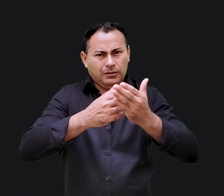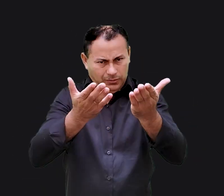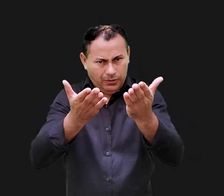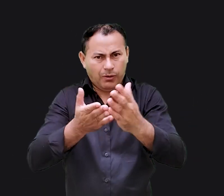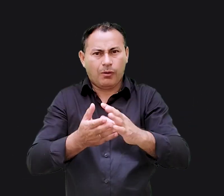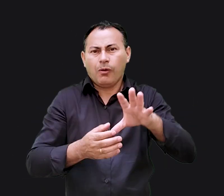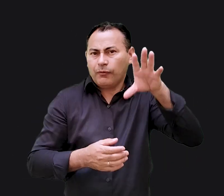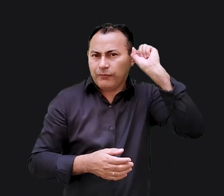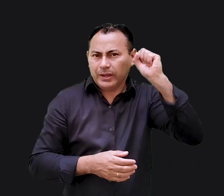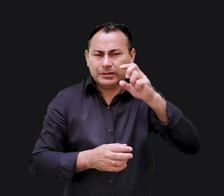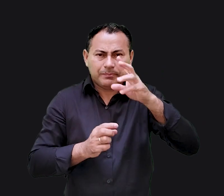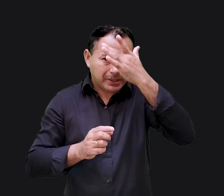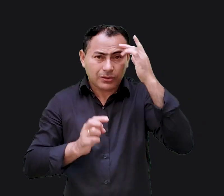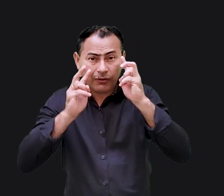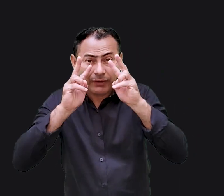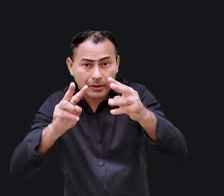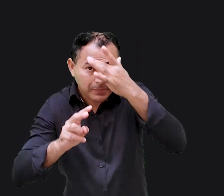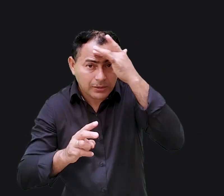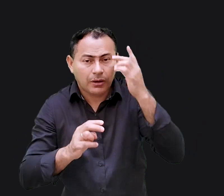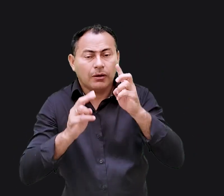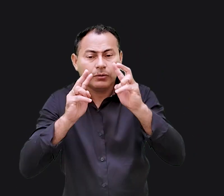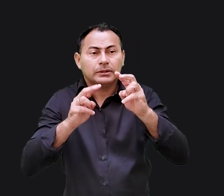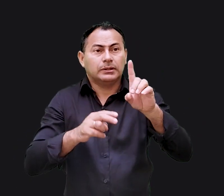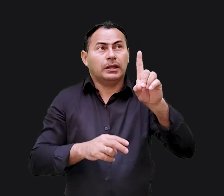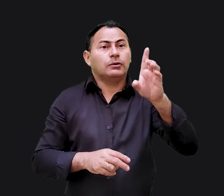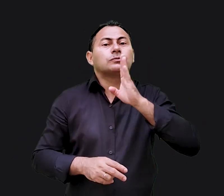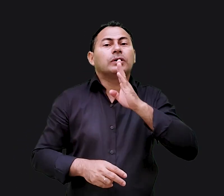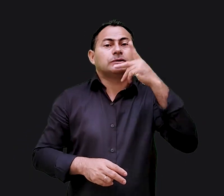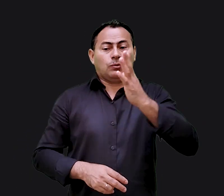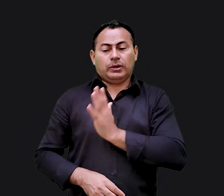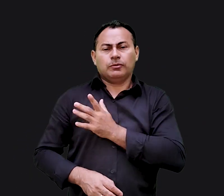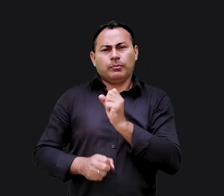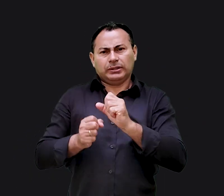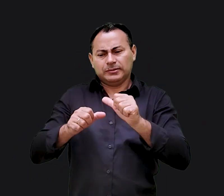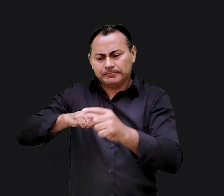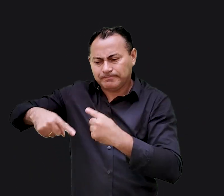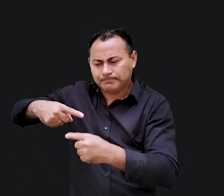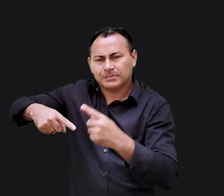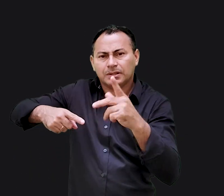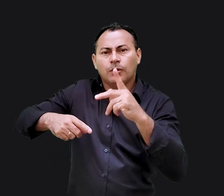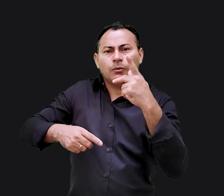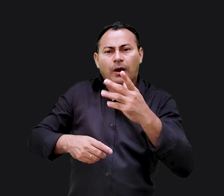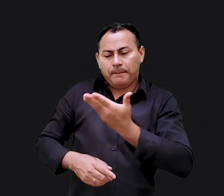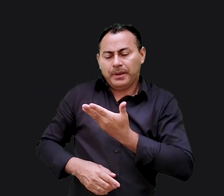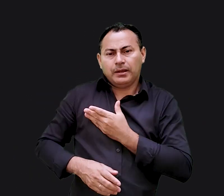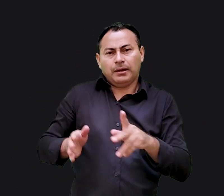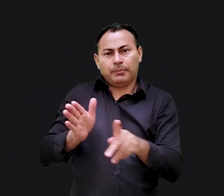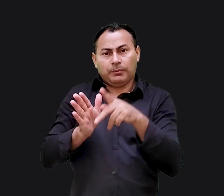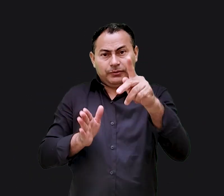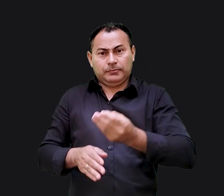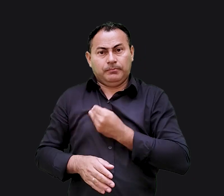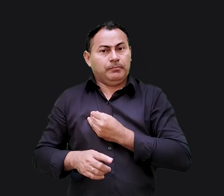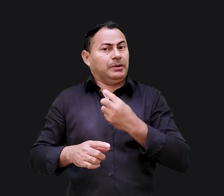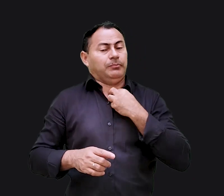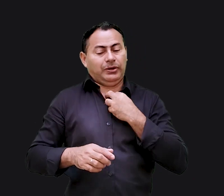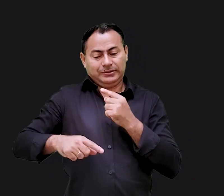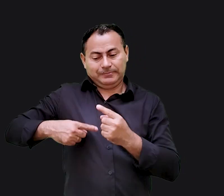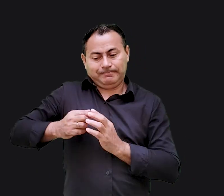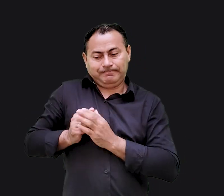Deus conhece o seu coração você pode ter enganado sua família seus amigos e até você mesmo mas você não pode enganar a Deus